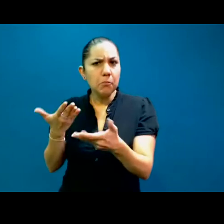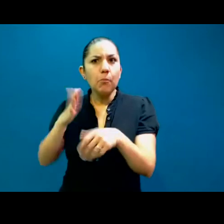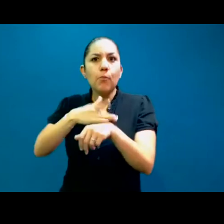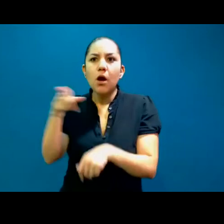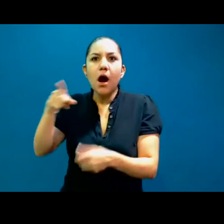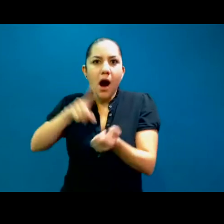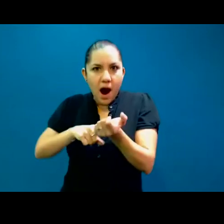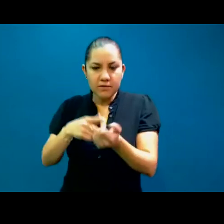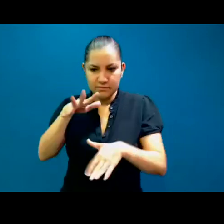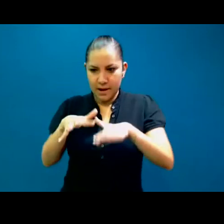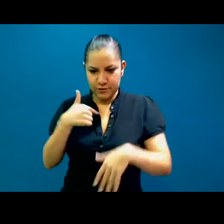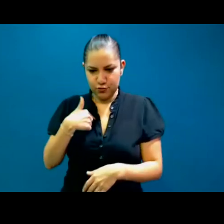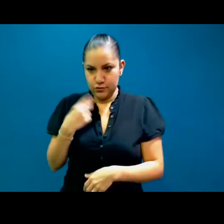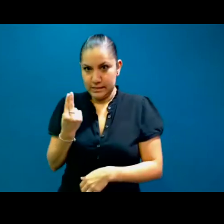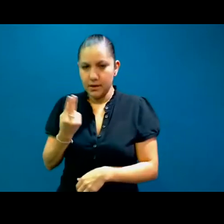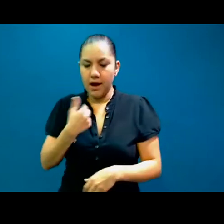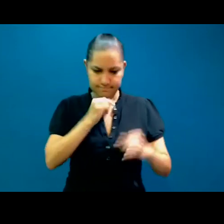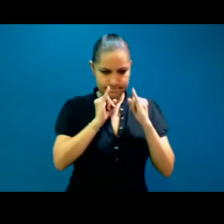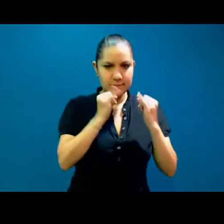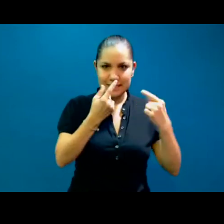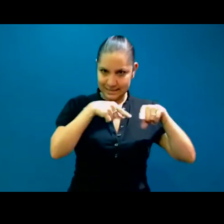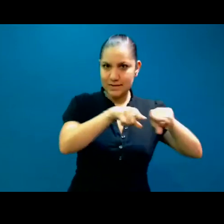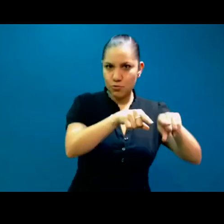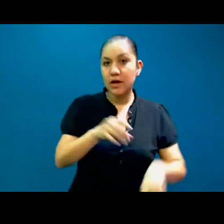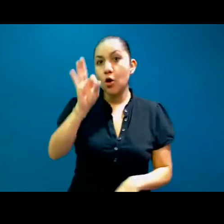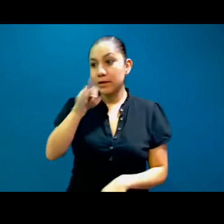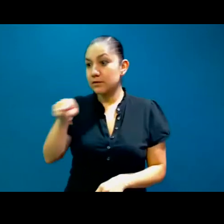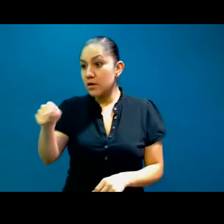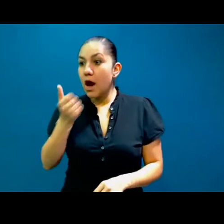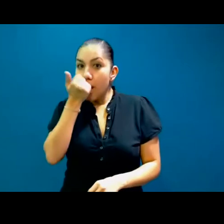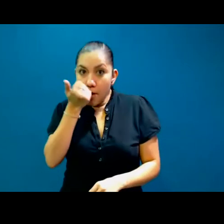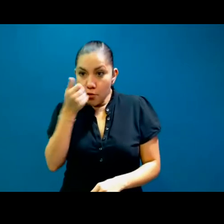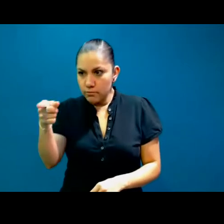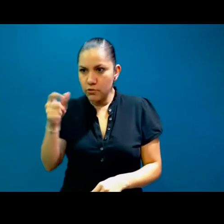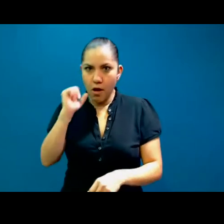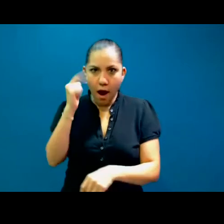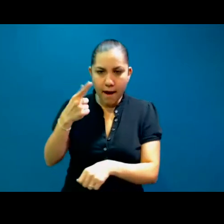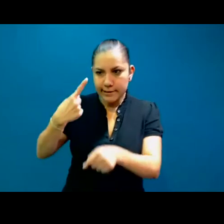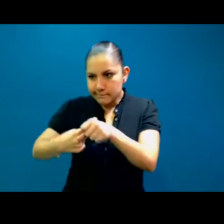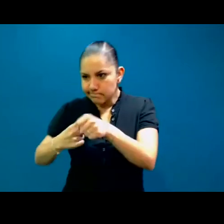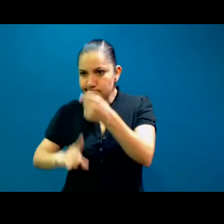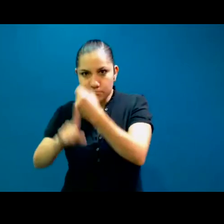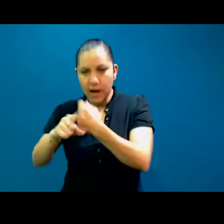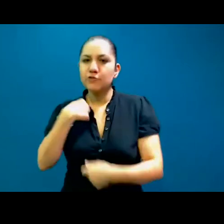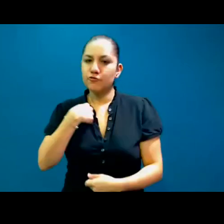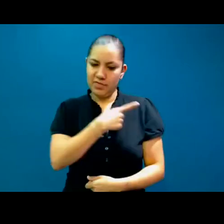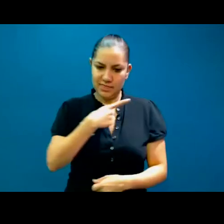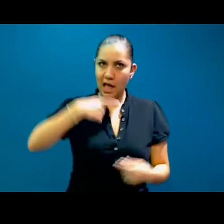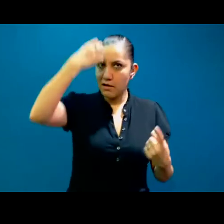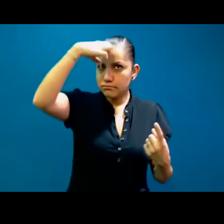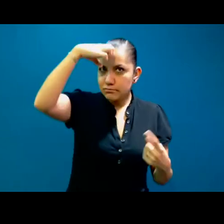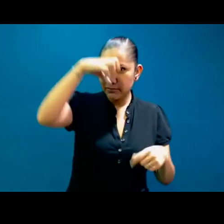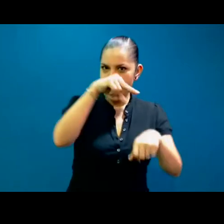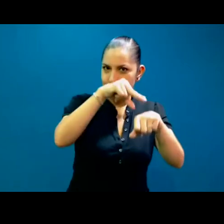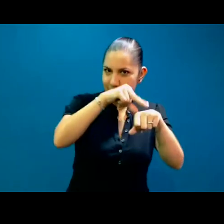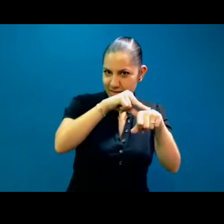un caso médico con algún estudiante, pues entonces tengo que saber cierta terminología médica, y cuando se trata de temas legales, que se expele algún estudiante,